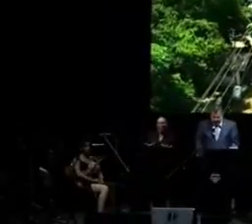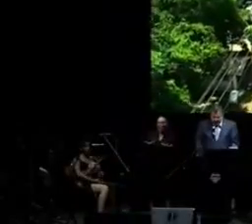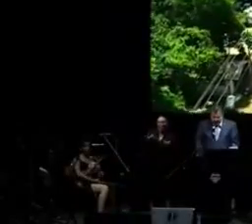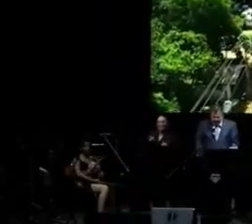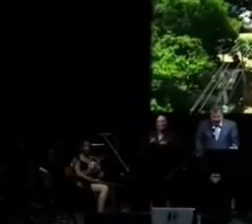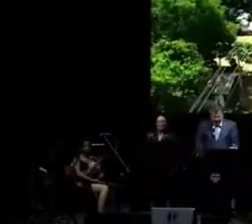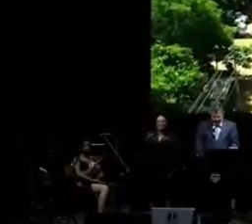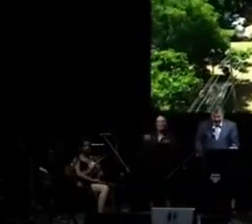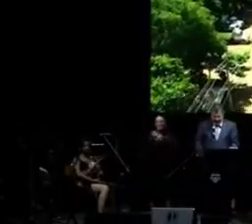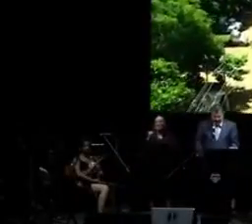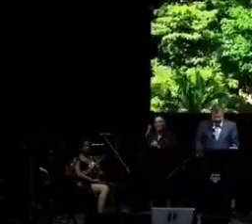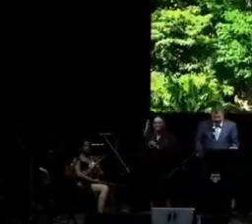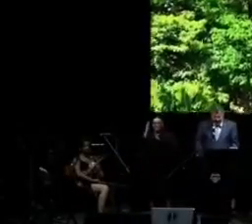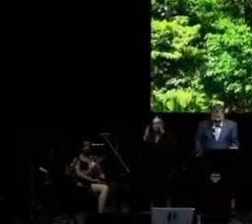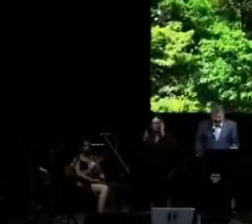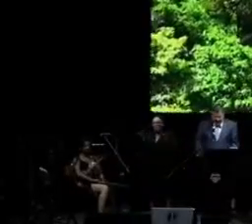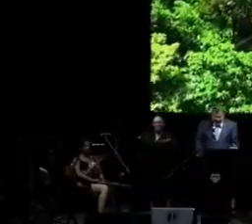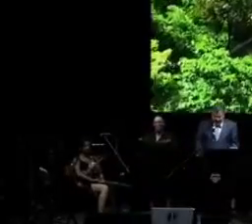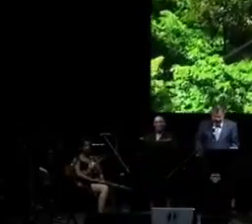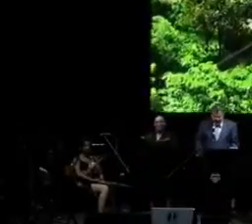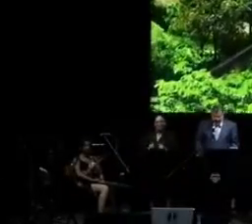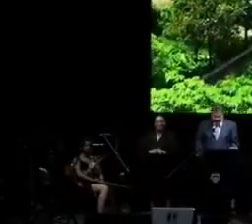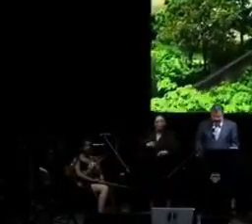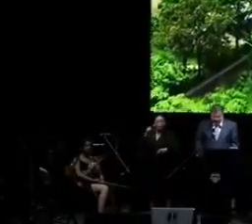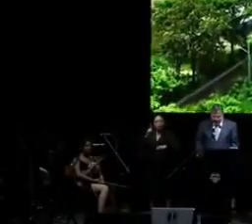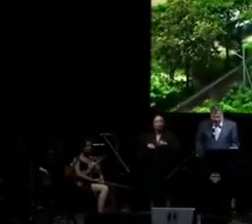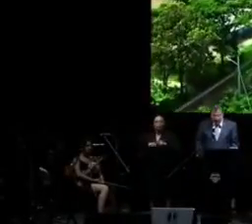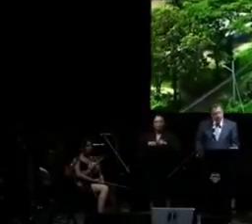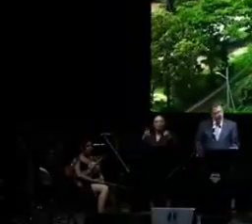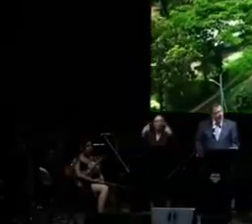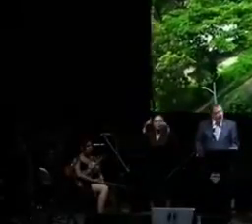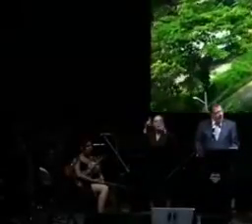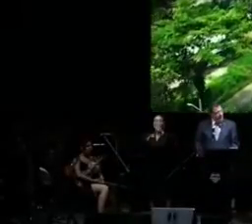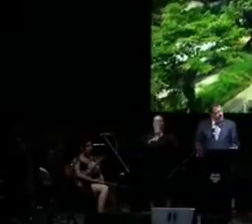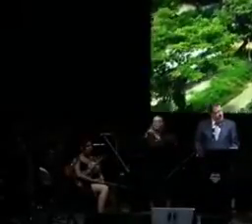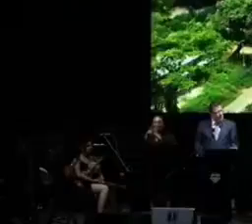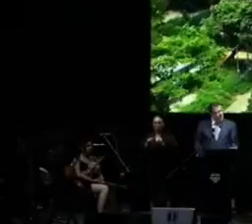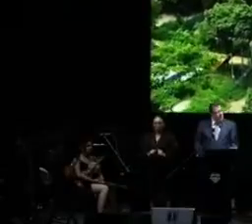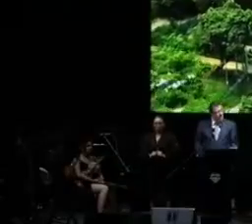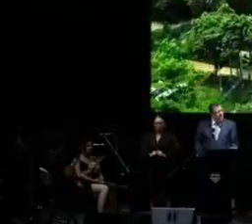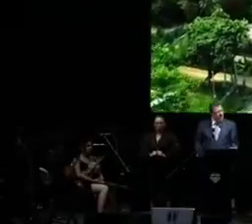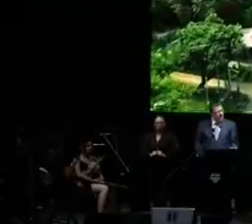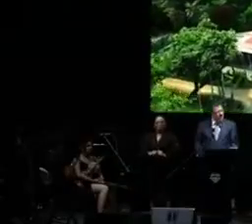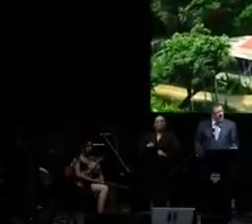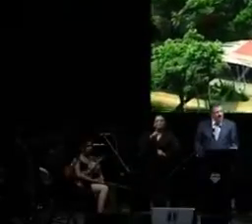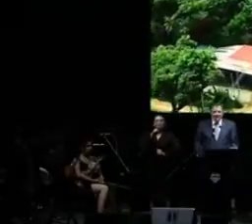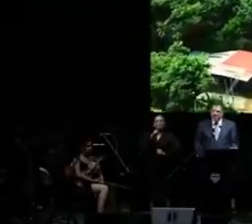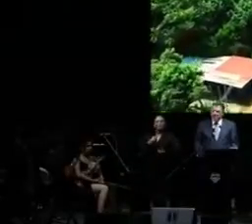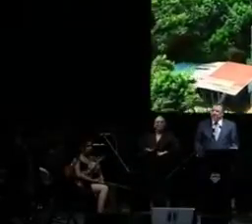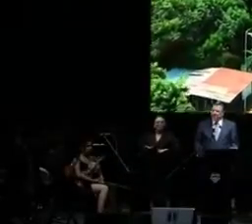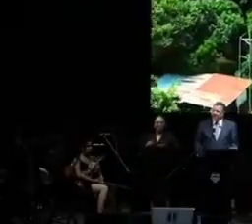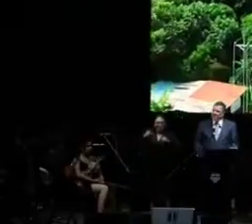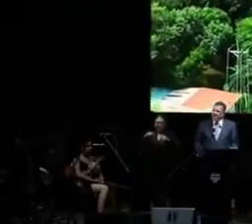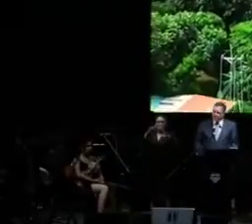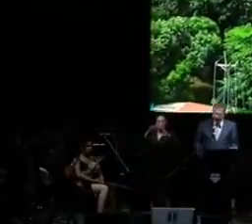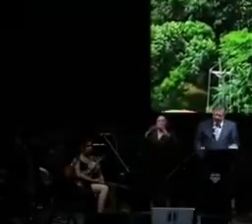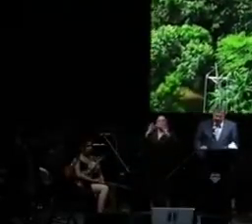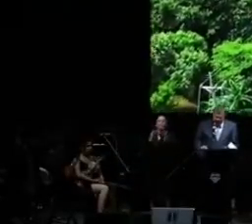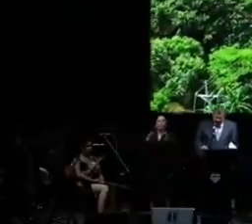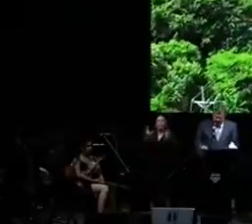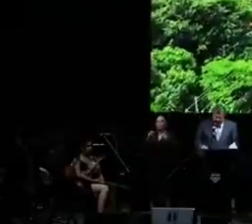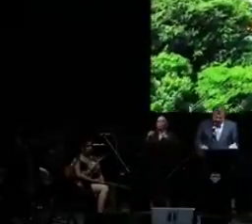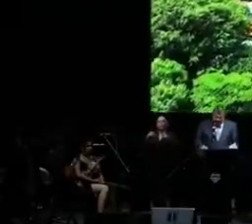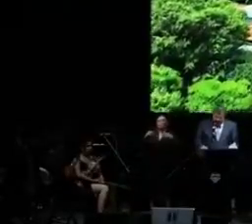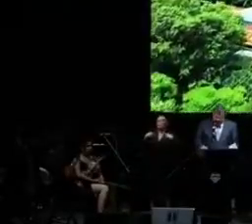riqueza sin bosques, ni puede haber desarrollo sin un planeta que permita que la